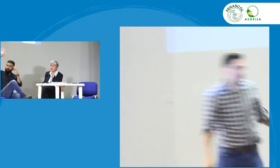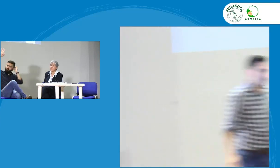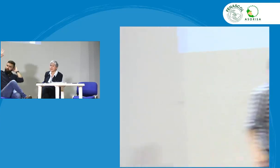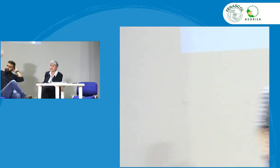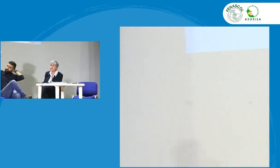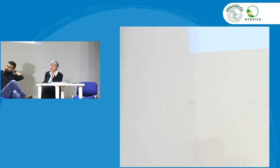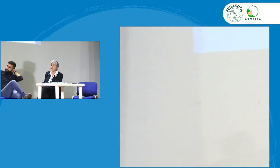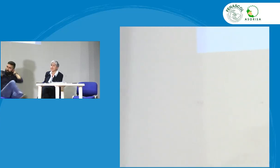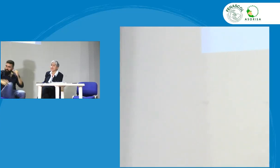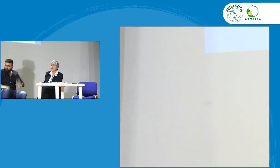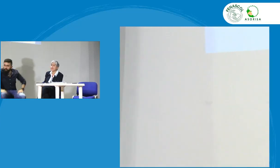¿entendido?